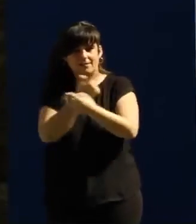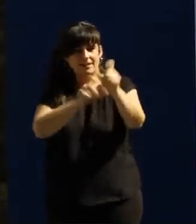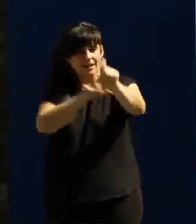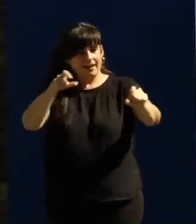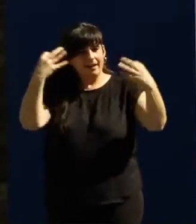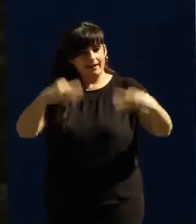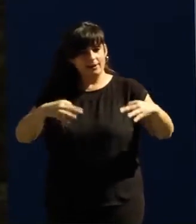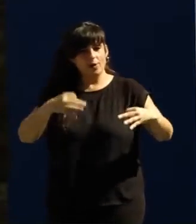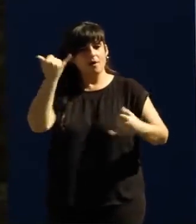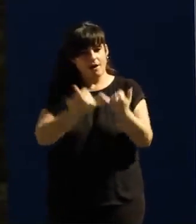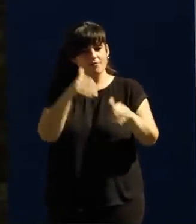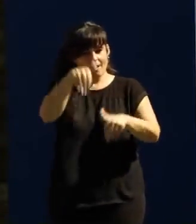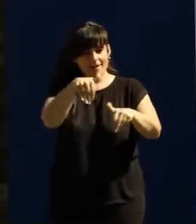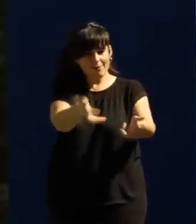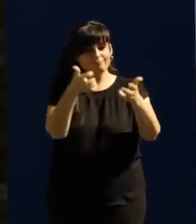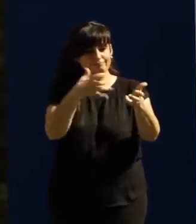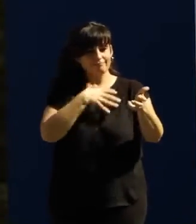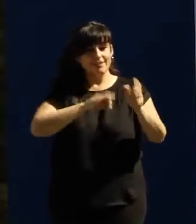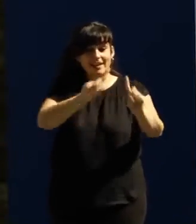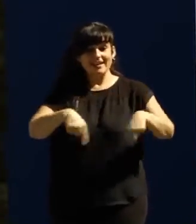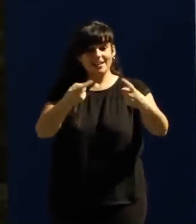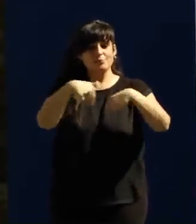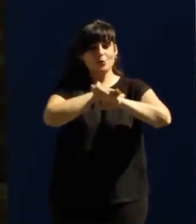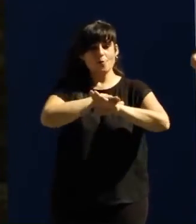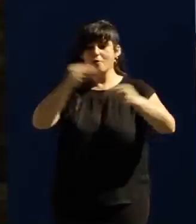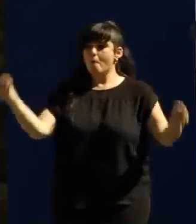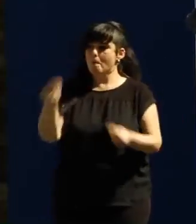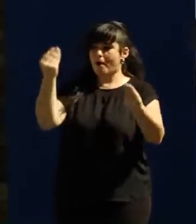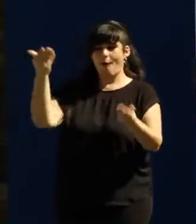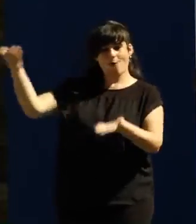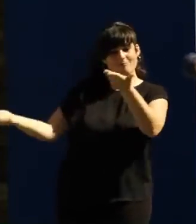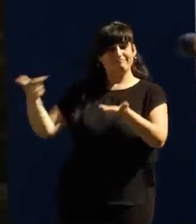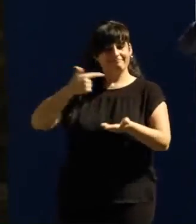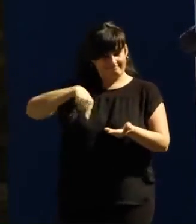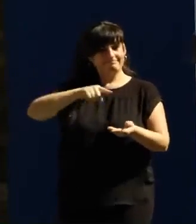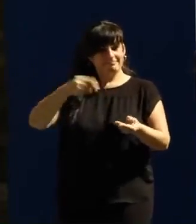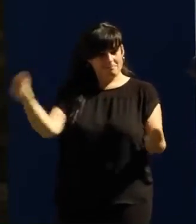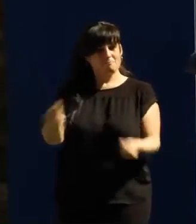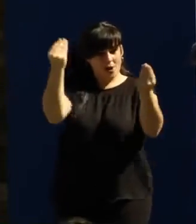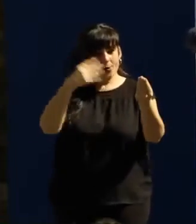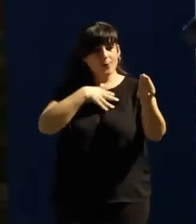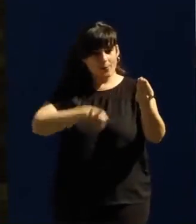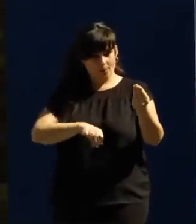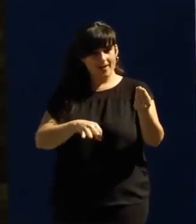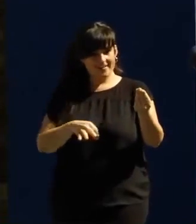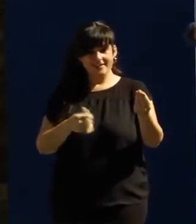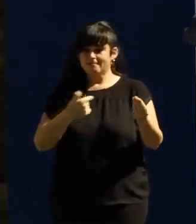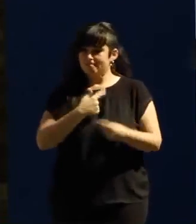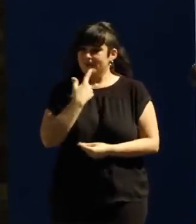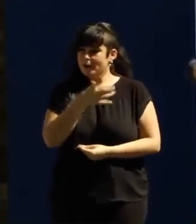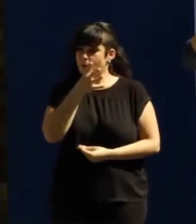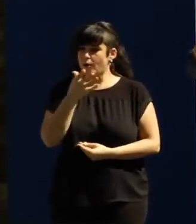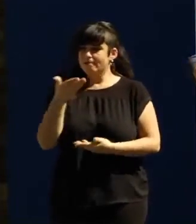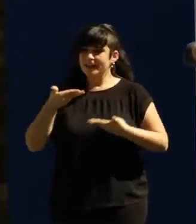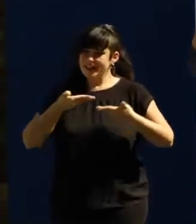puede ganar primero las elecciones y después puede gobernar mejor que ellos. Es fundamental y os lo digo también como invitado con